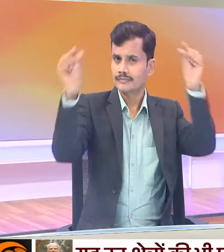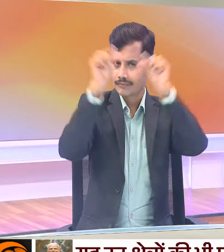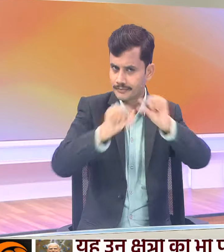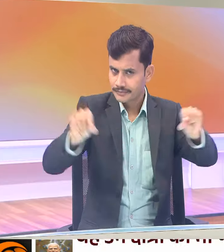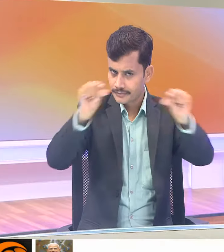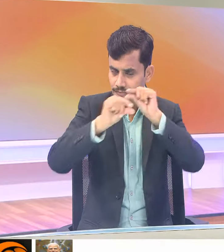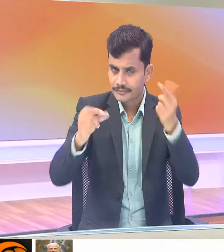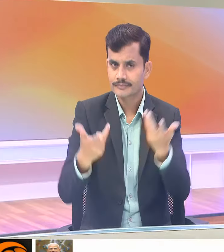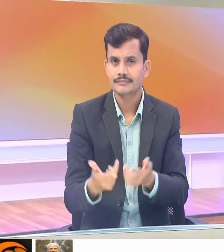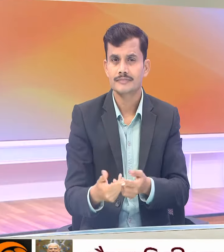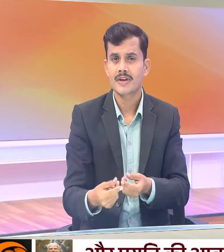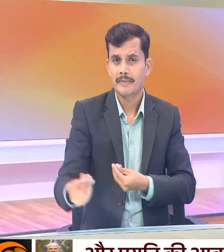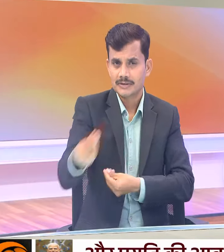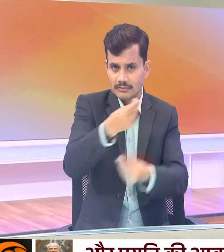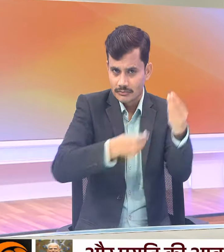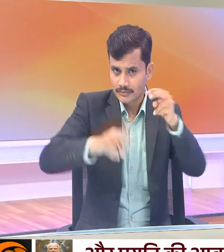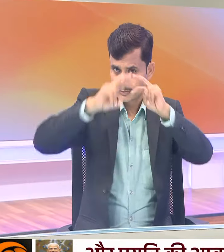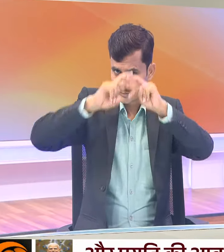लिखा।